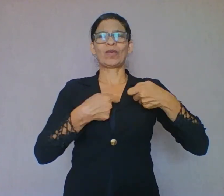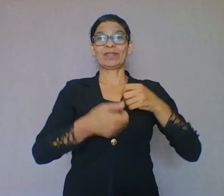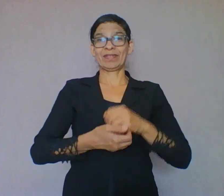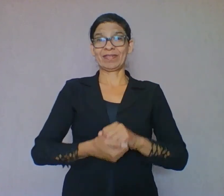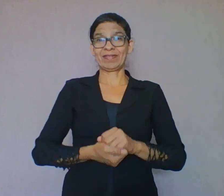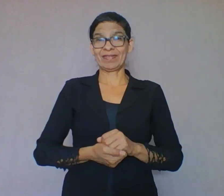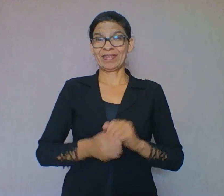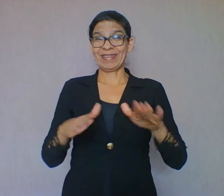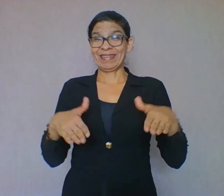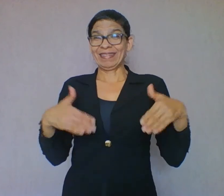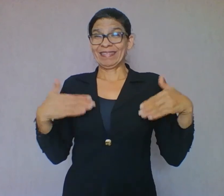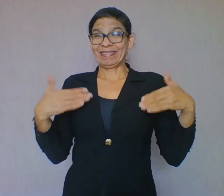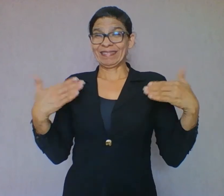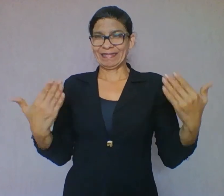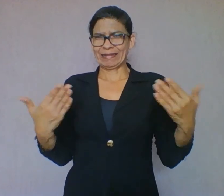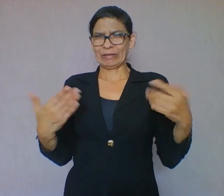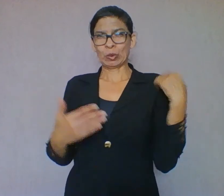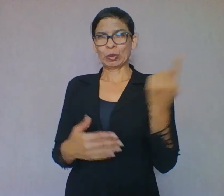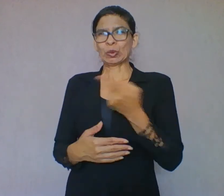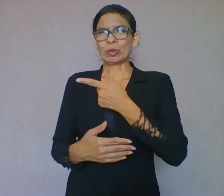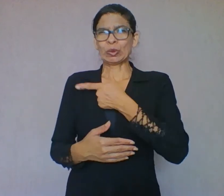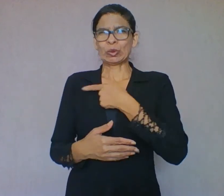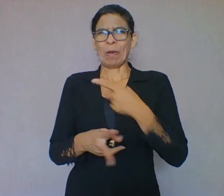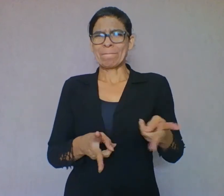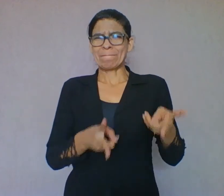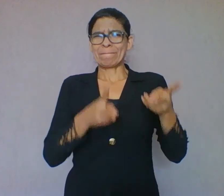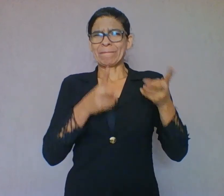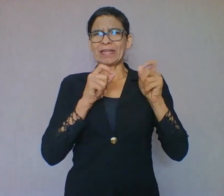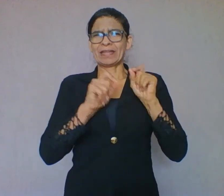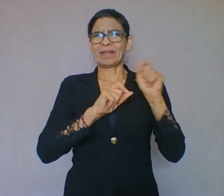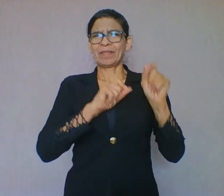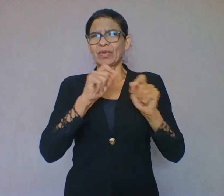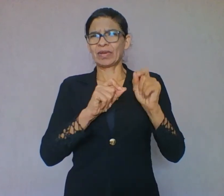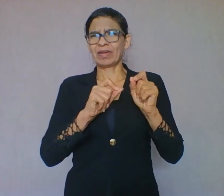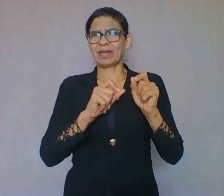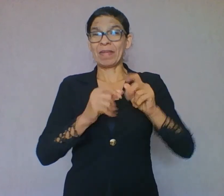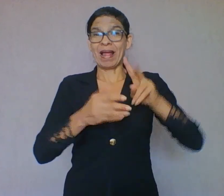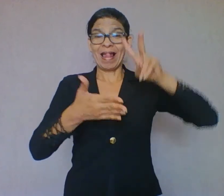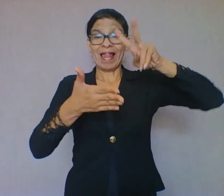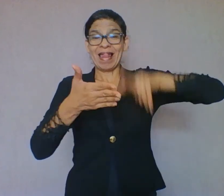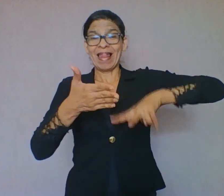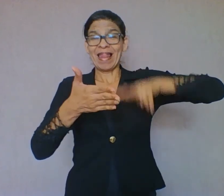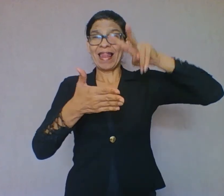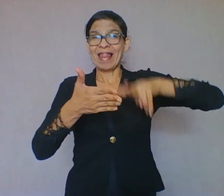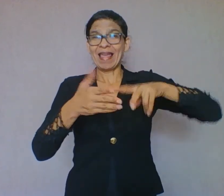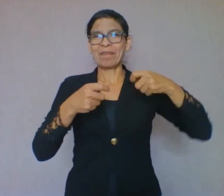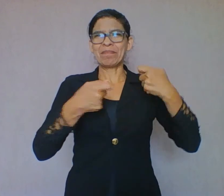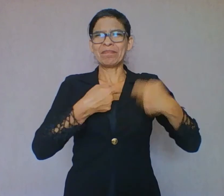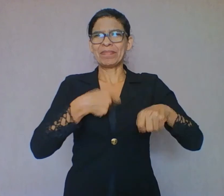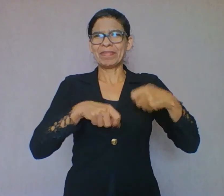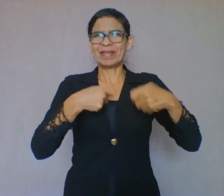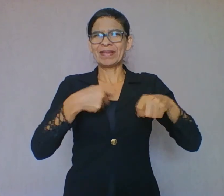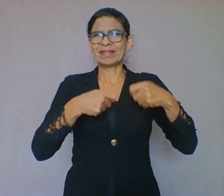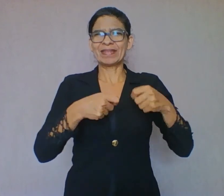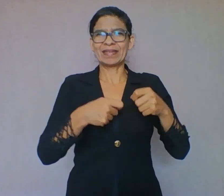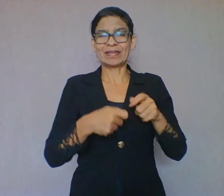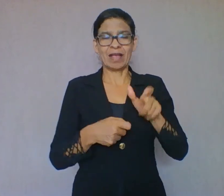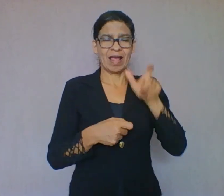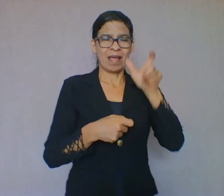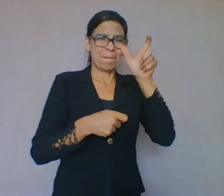perceber que para haver a leitura, deve haver um pacto entre o leitor e o texto. Para que assim